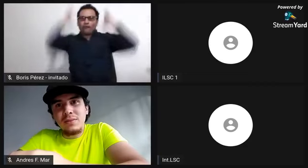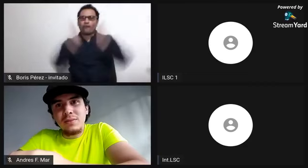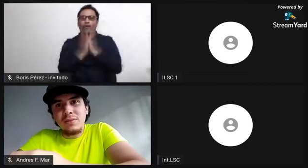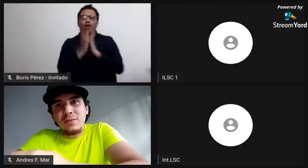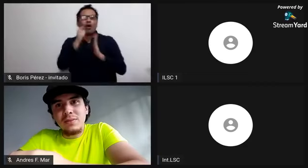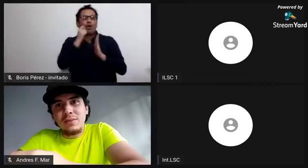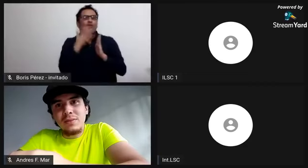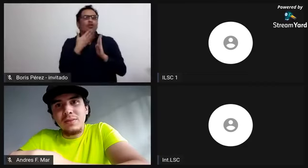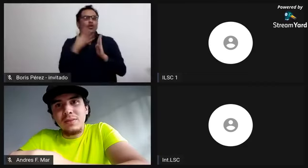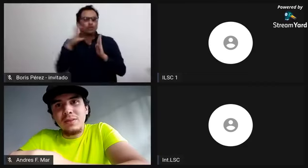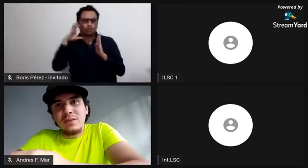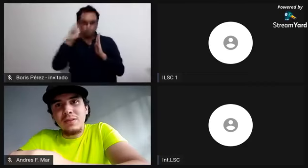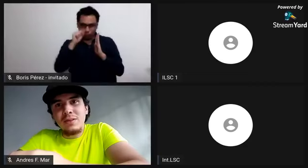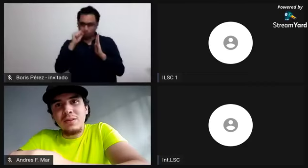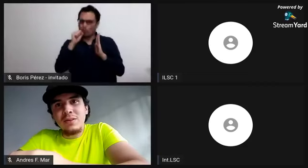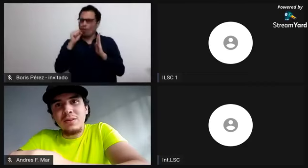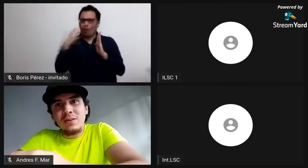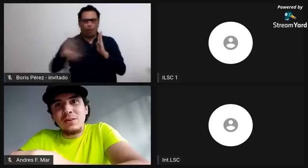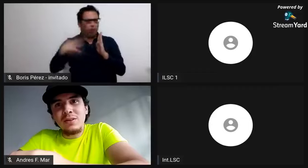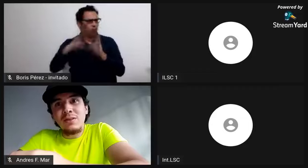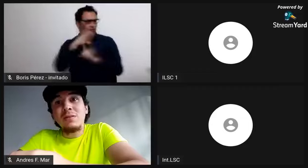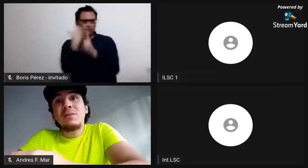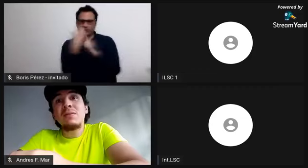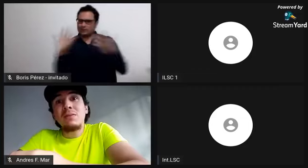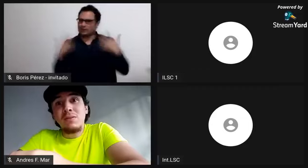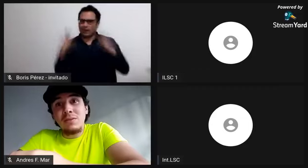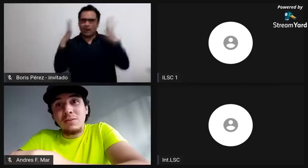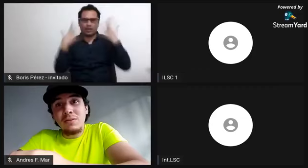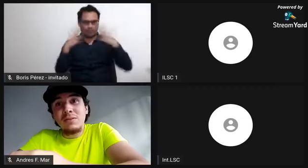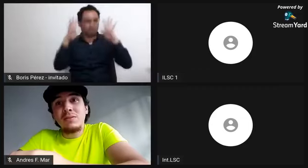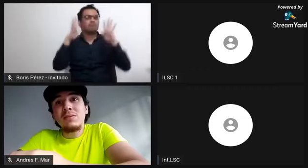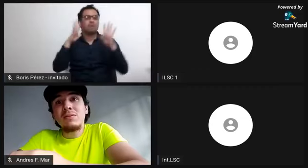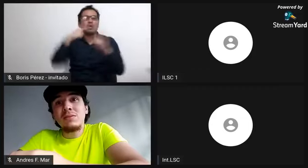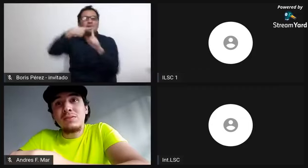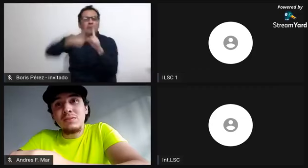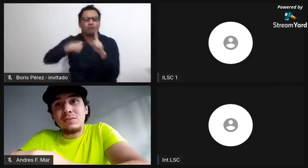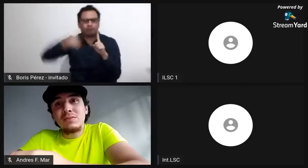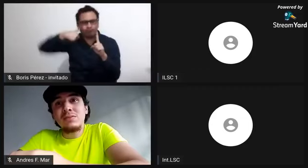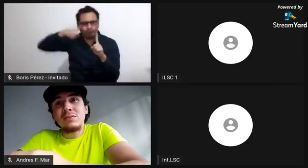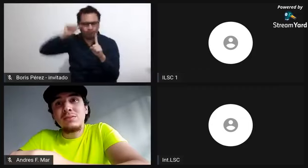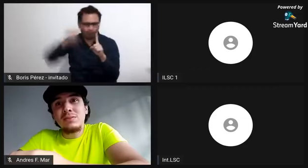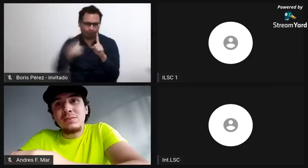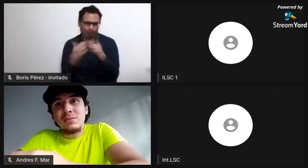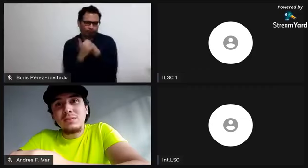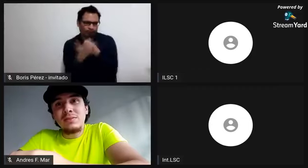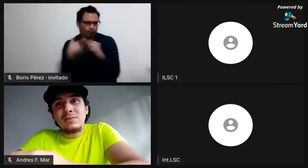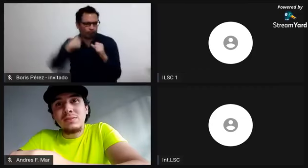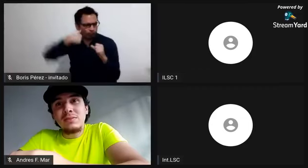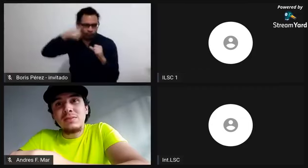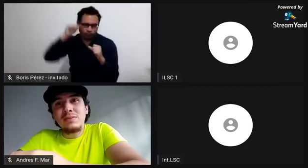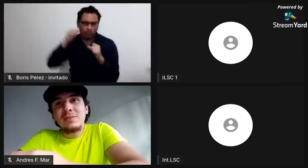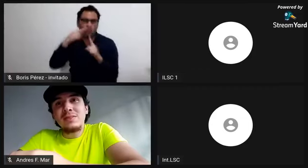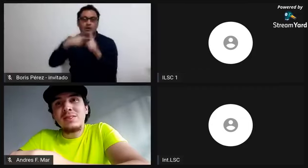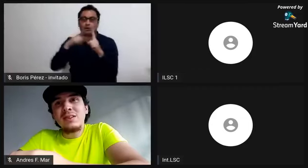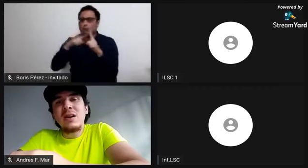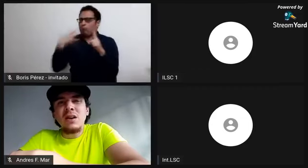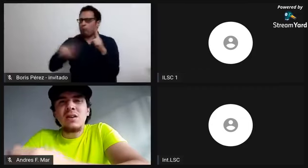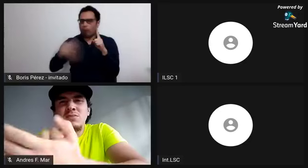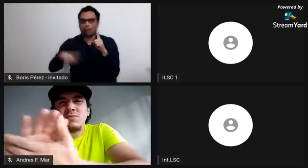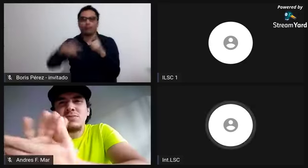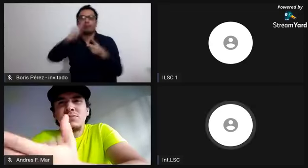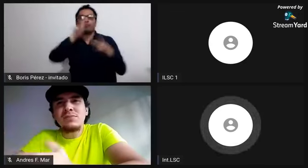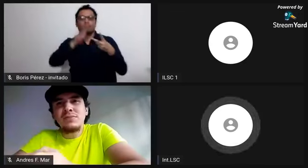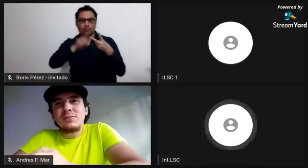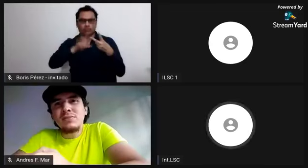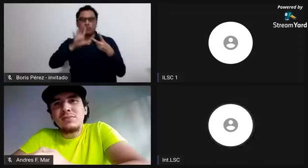fiesta tradicional del Chocó, una fiesta tradicional del San Pacífico colombiano, ¿sí? También donde